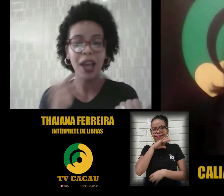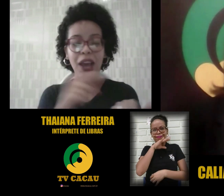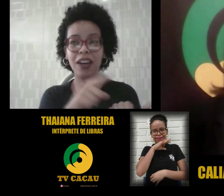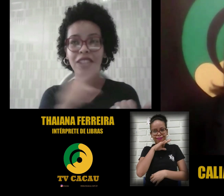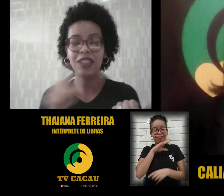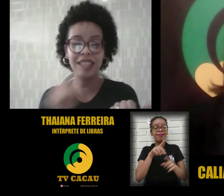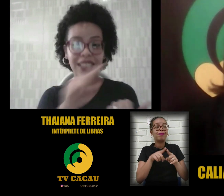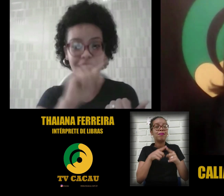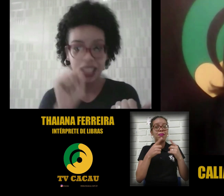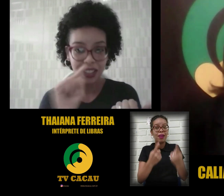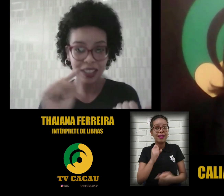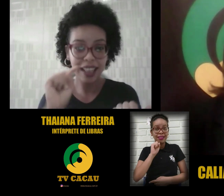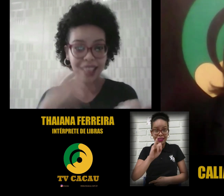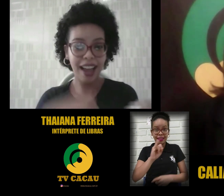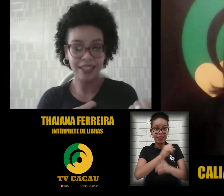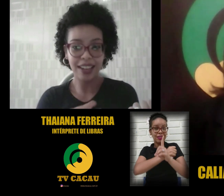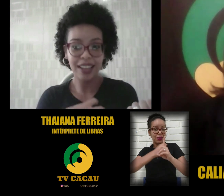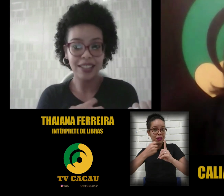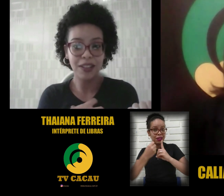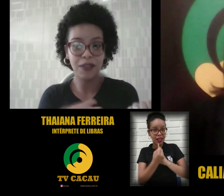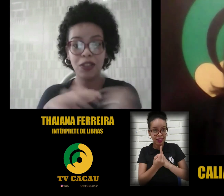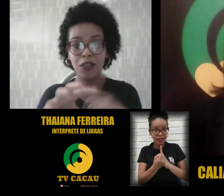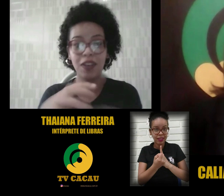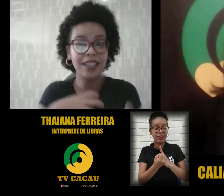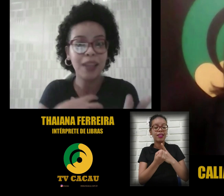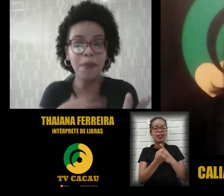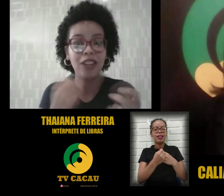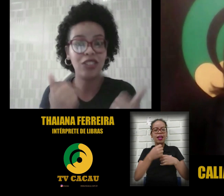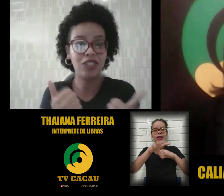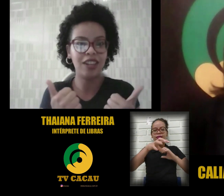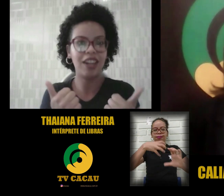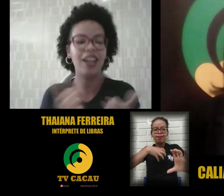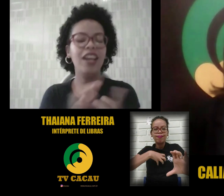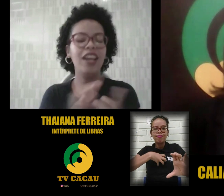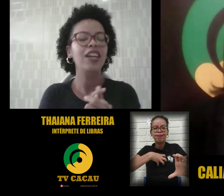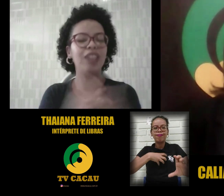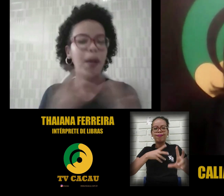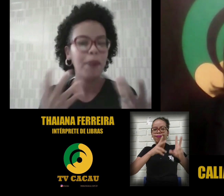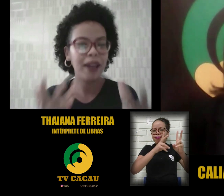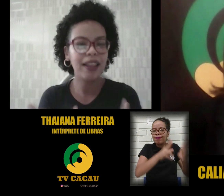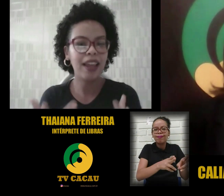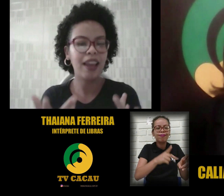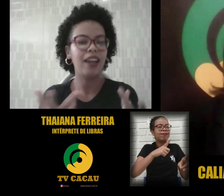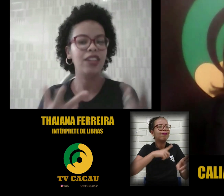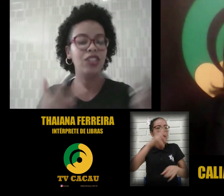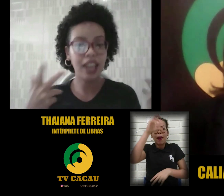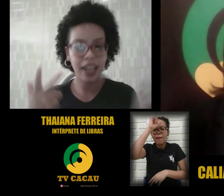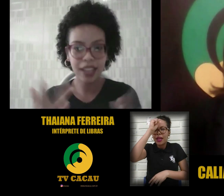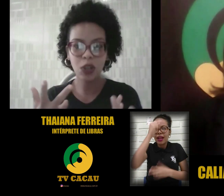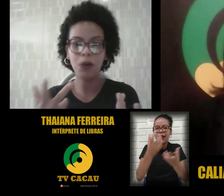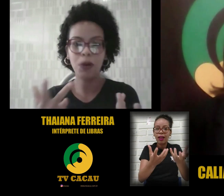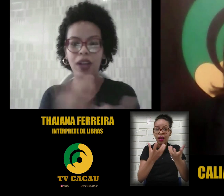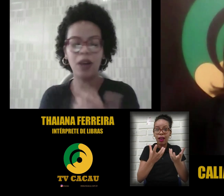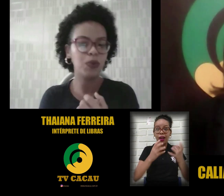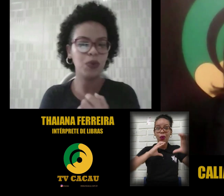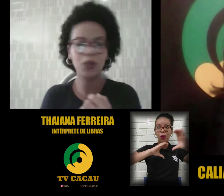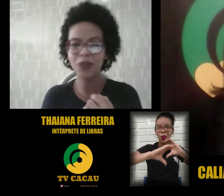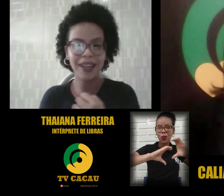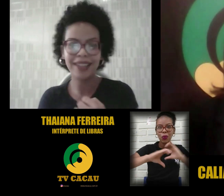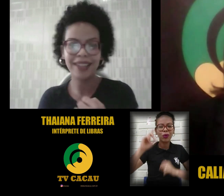Eu acredito assim, que se a sociedade, né, tivesse essa empatia de aprender, de querer se comunicar com o surdo, não teria essa